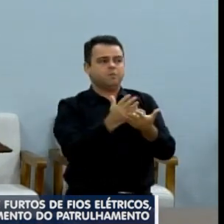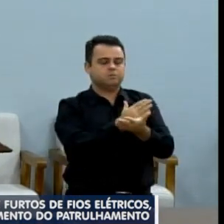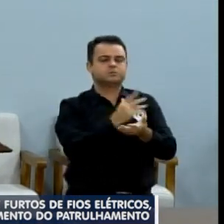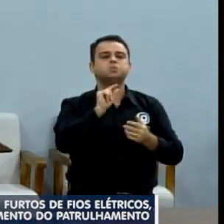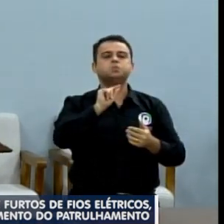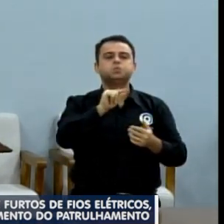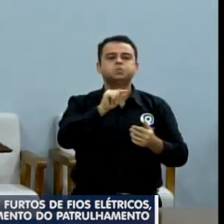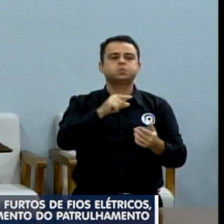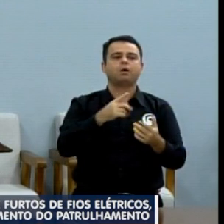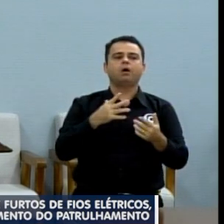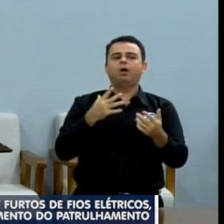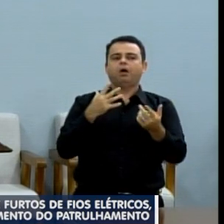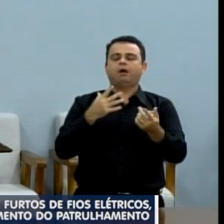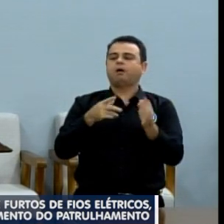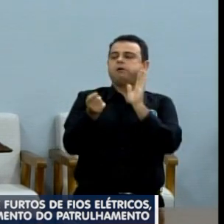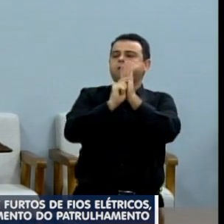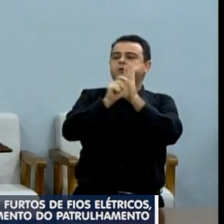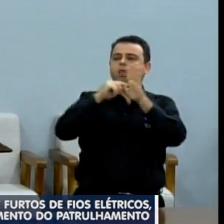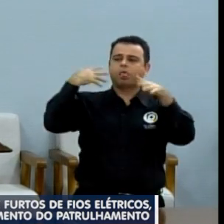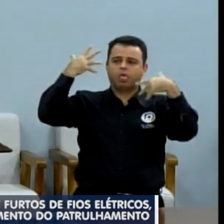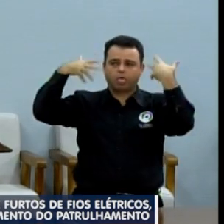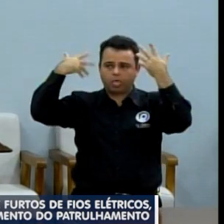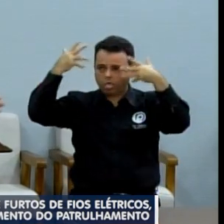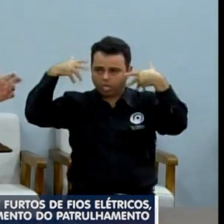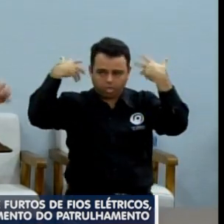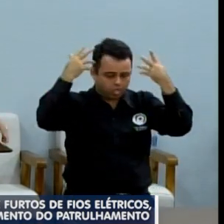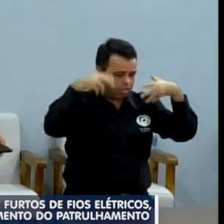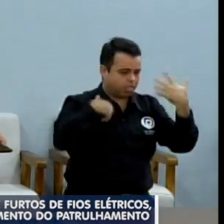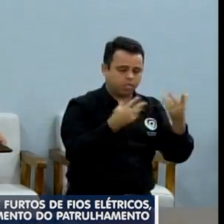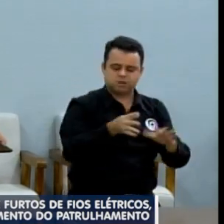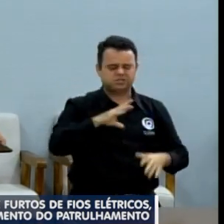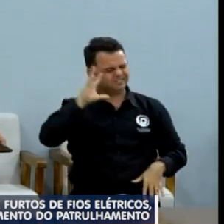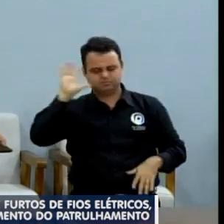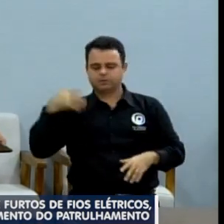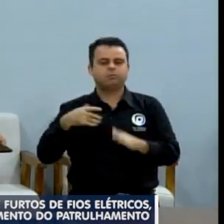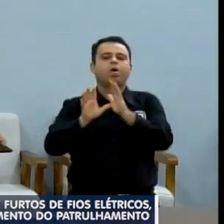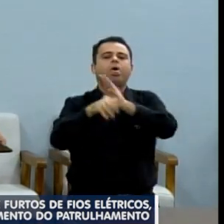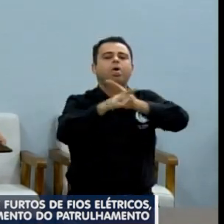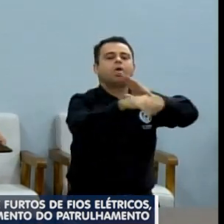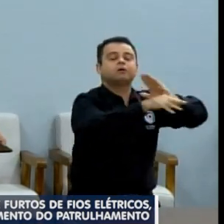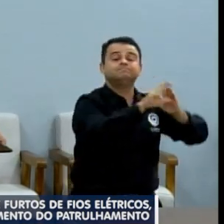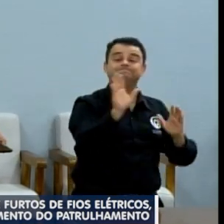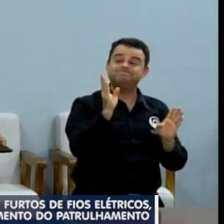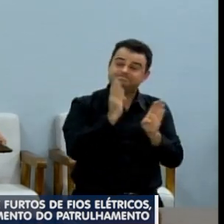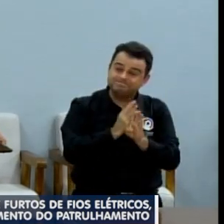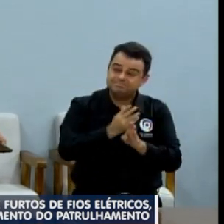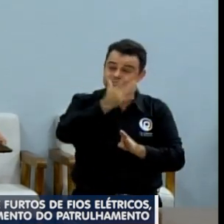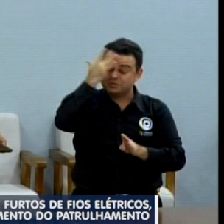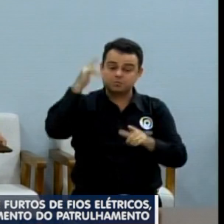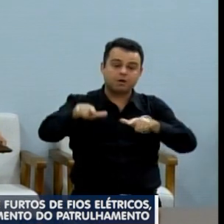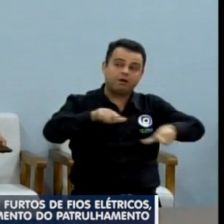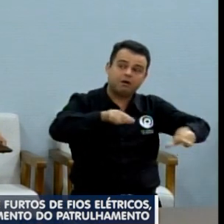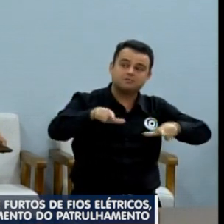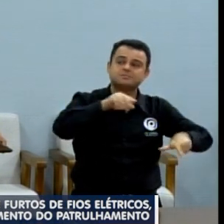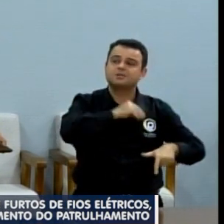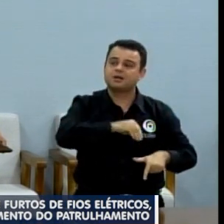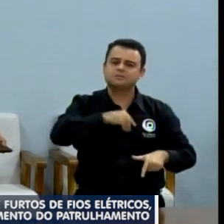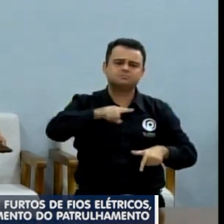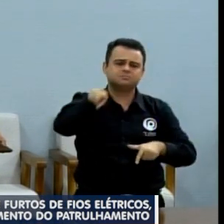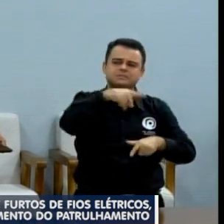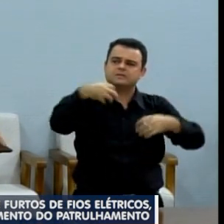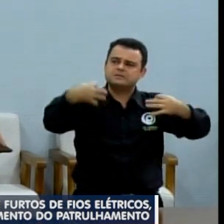e aí deixa esse prejuízo a população que está trabalhando, e chega e é surpreendida com esse